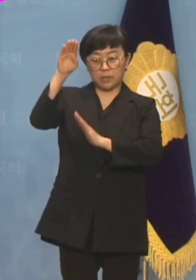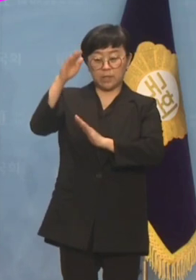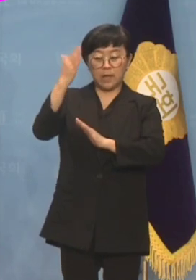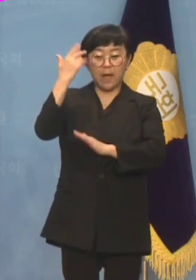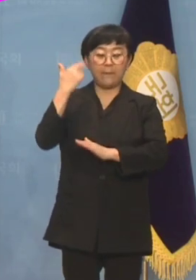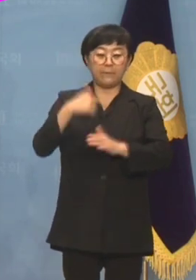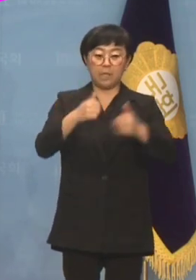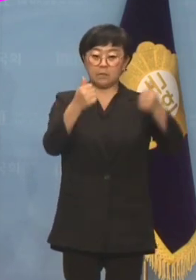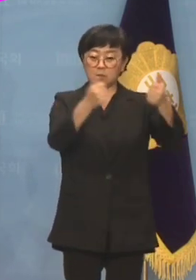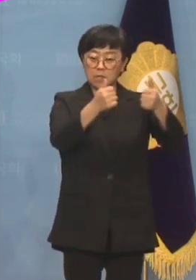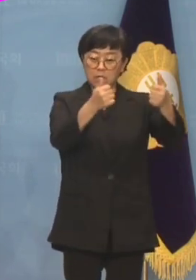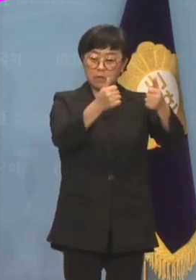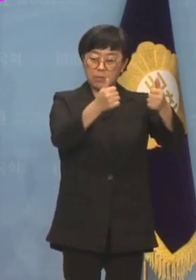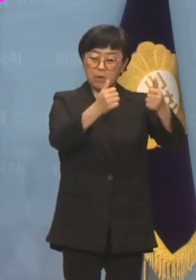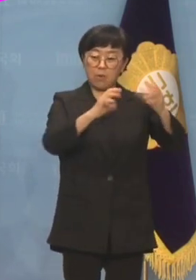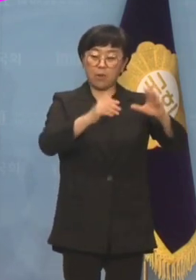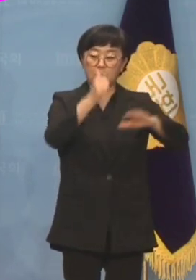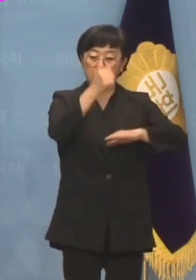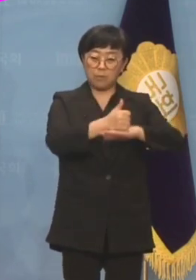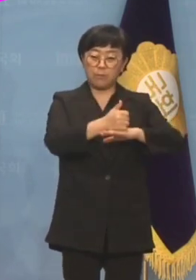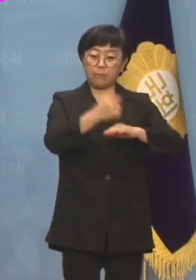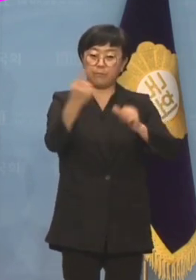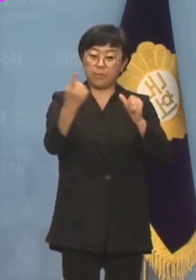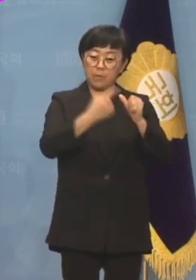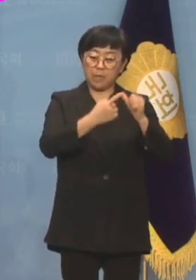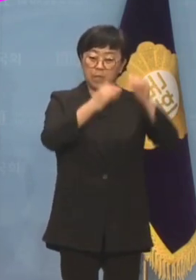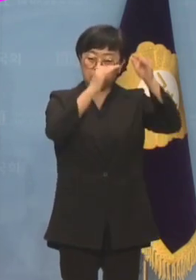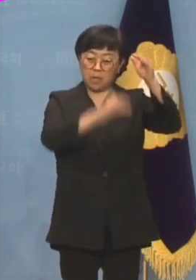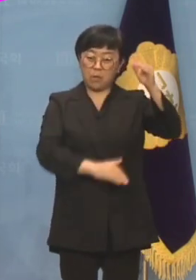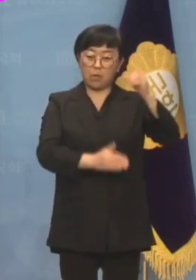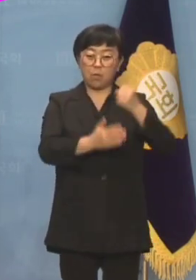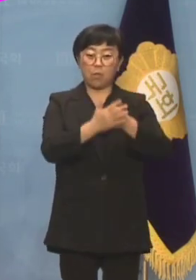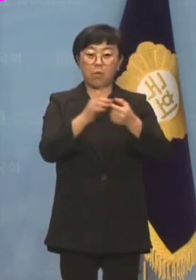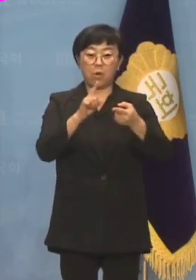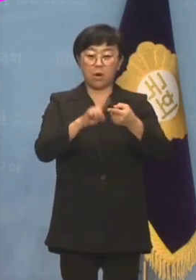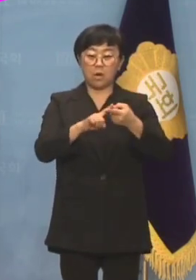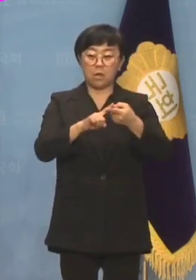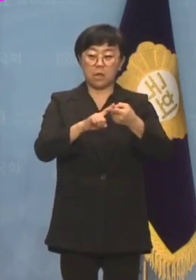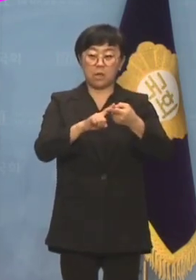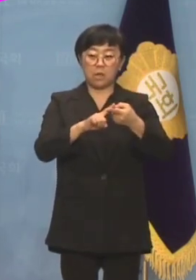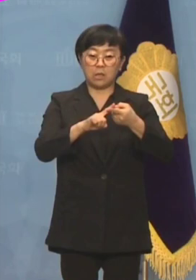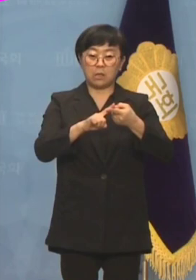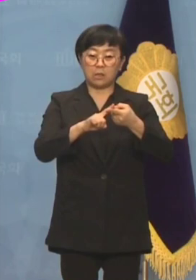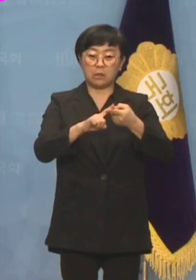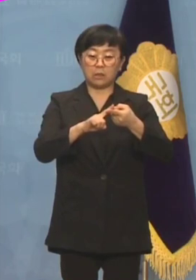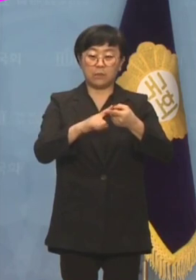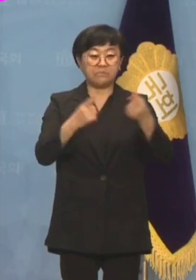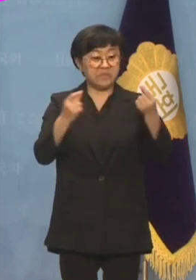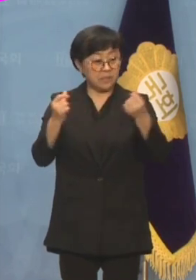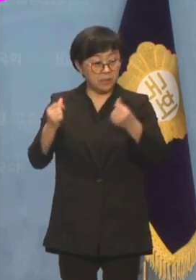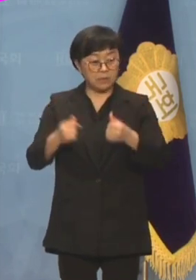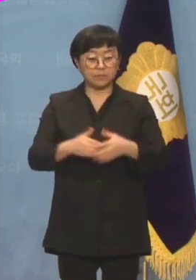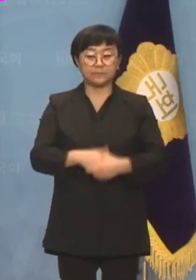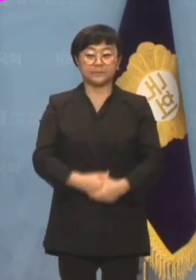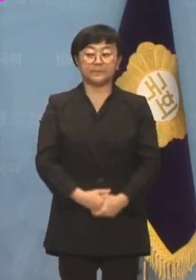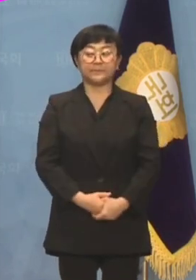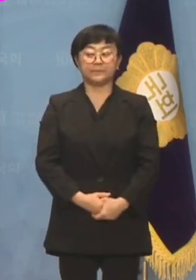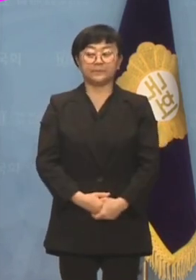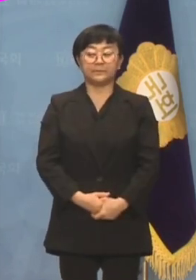한미정상회담의 외교성과를 비판하는 내용과 어떻게 이렇게 유사합니까?